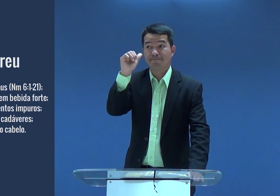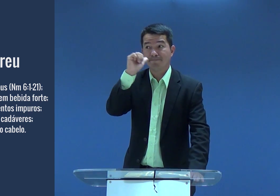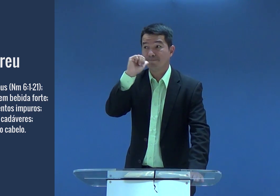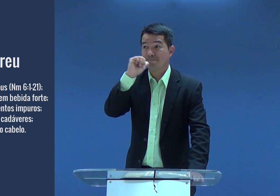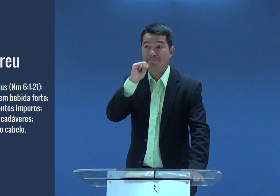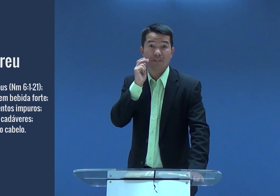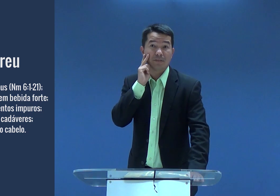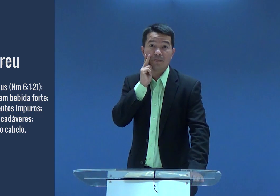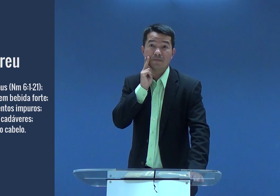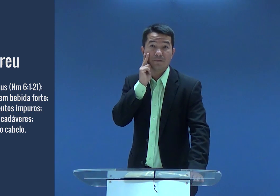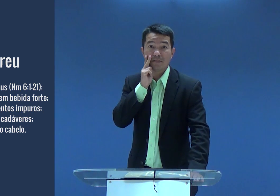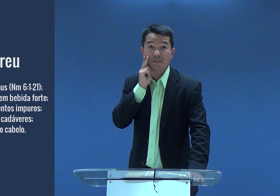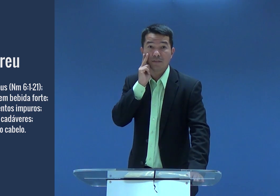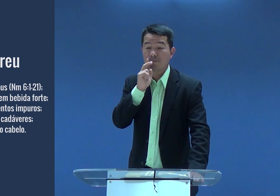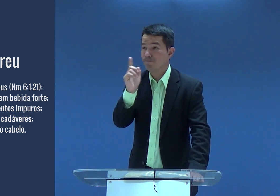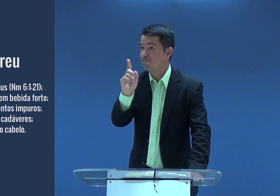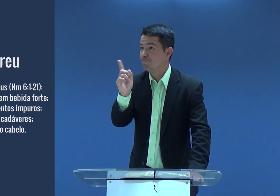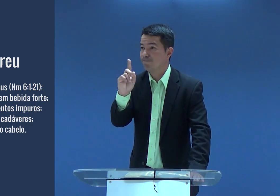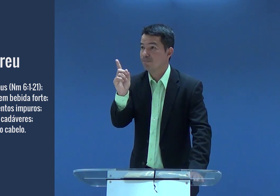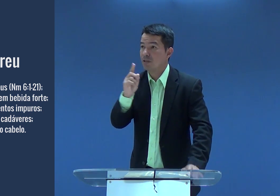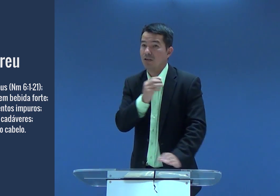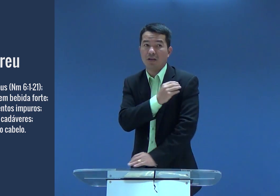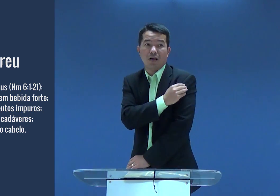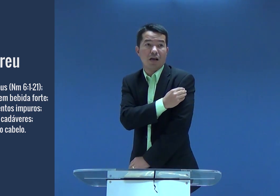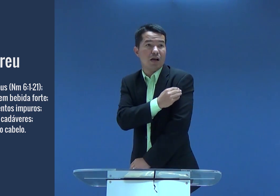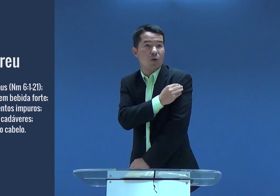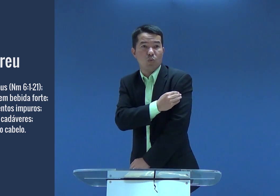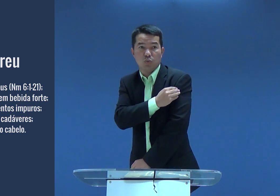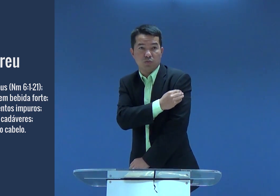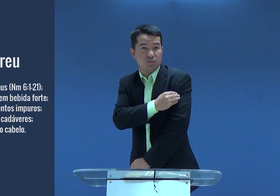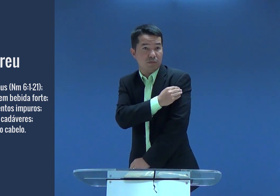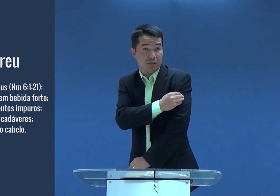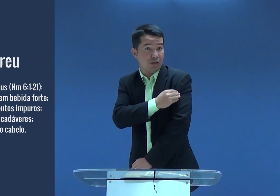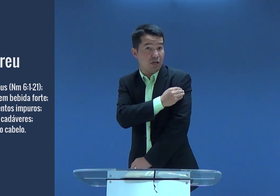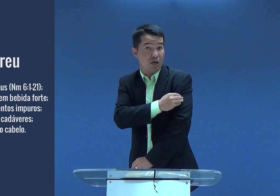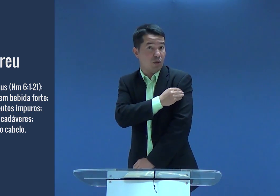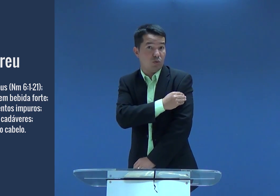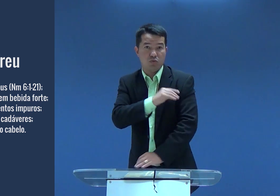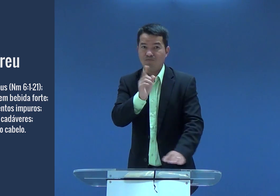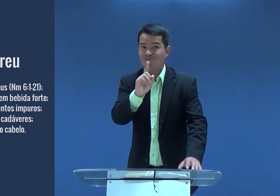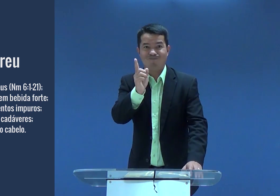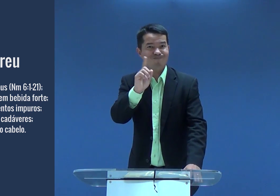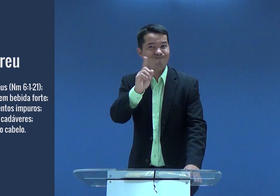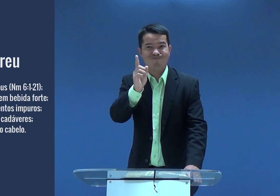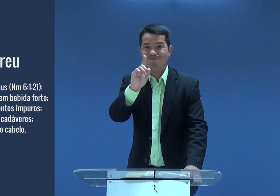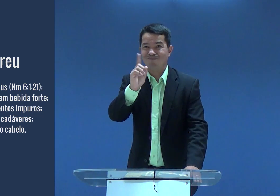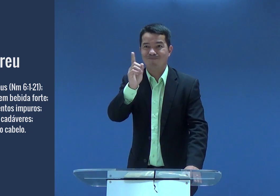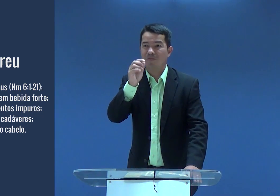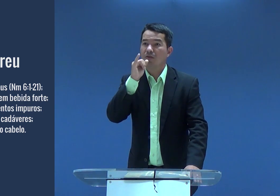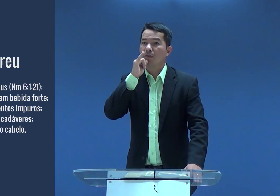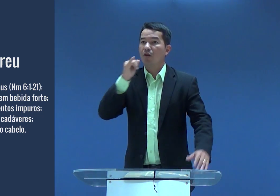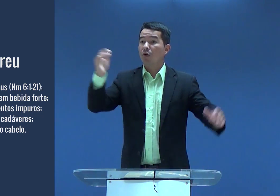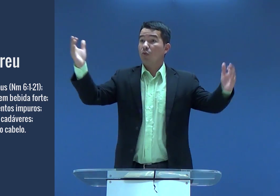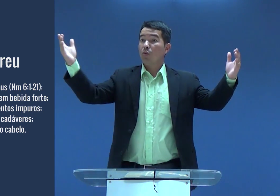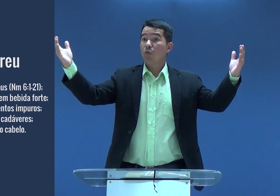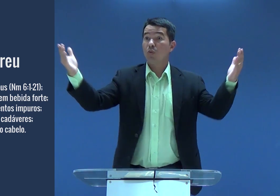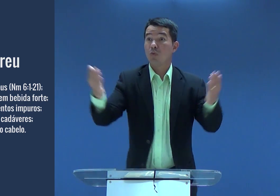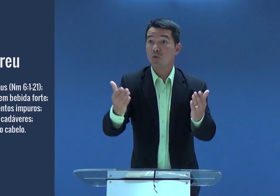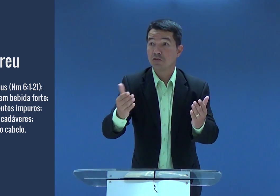Ela não poderia beber, né? Tomar bebidas que apresentassem algum teor alcoólico.